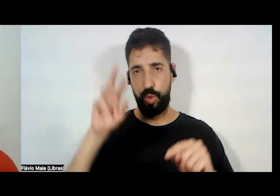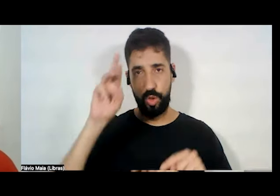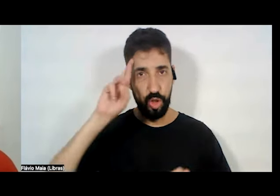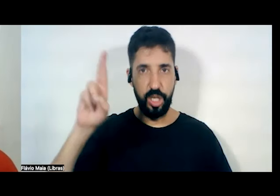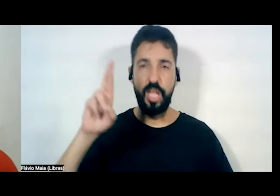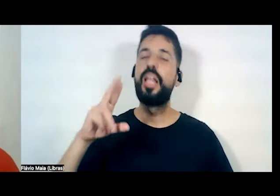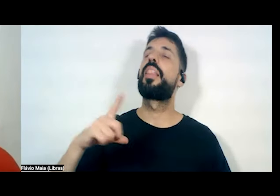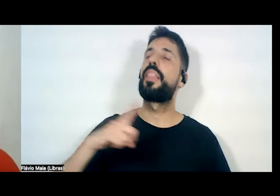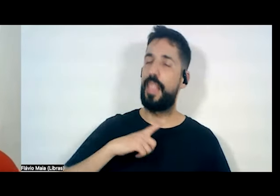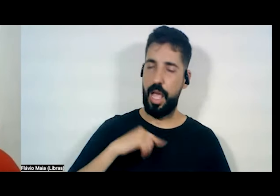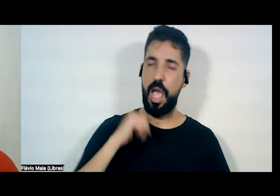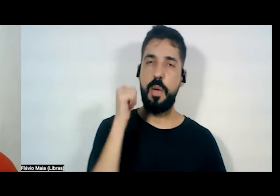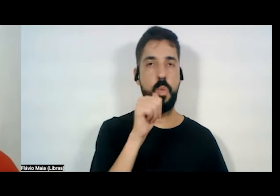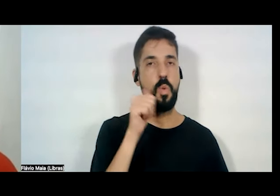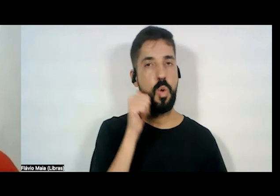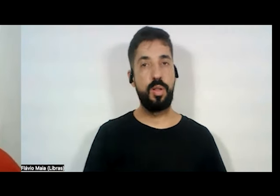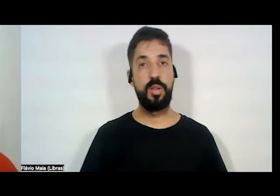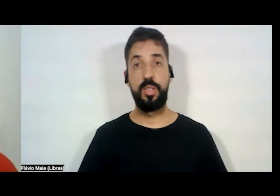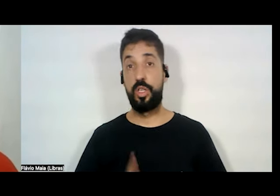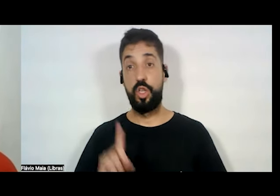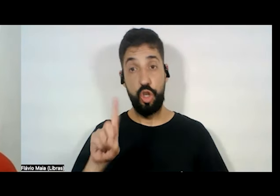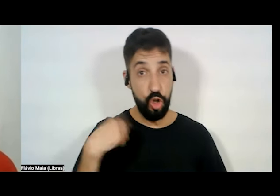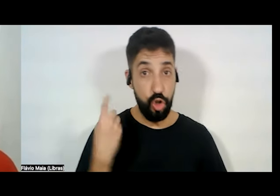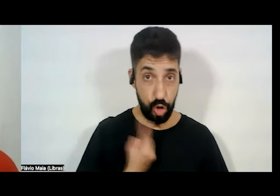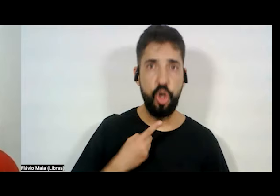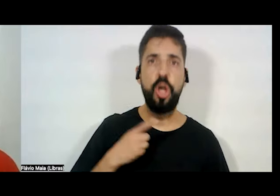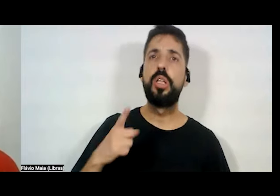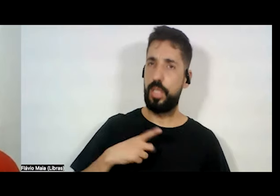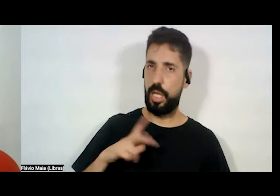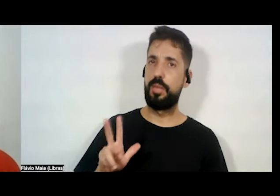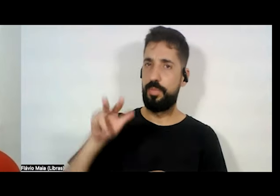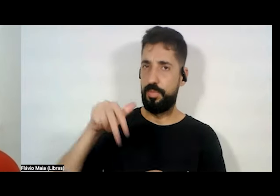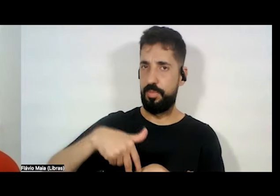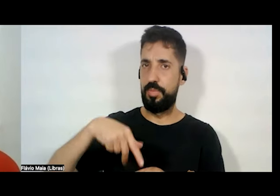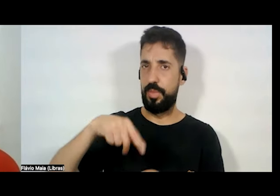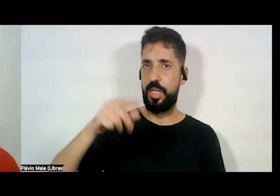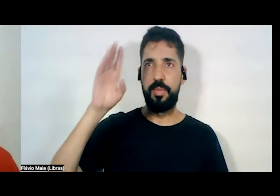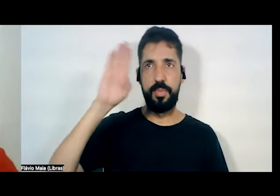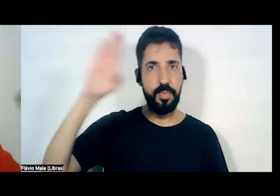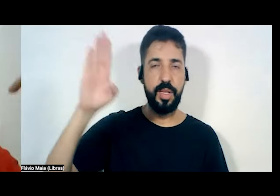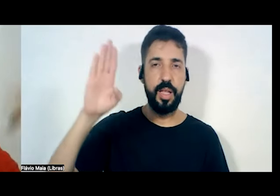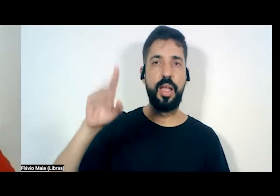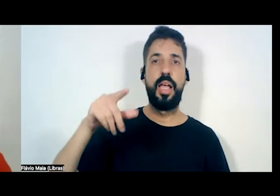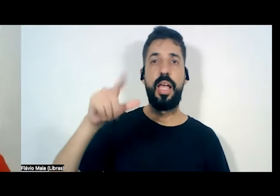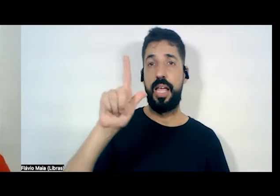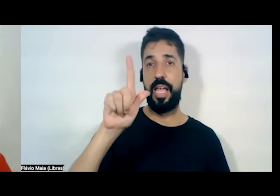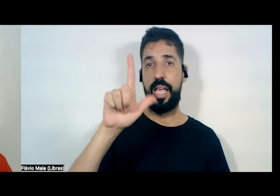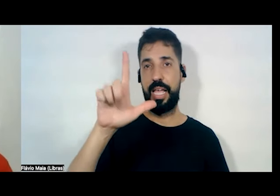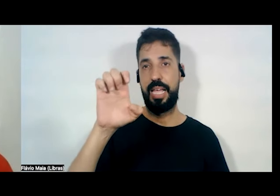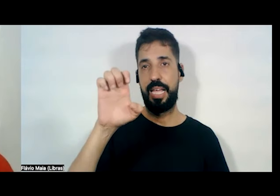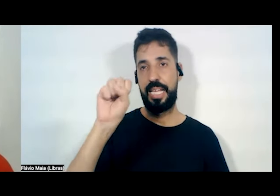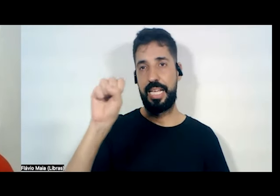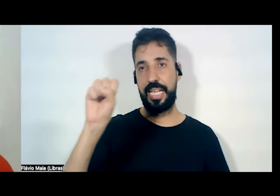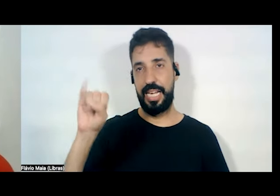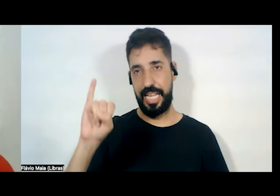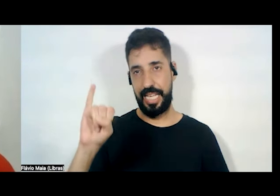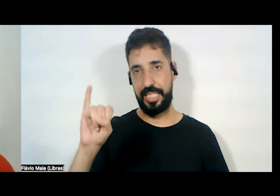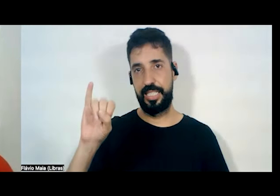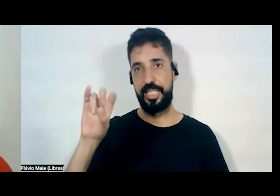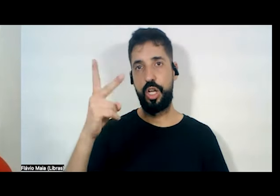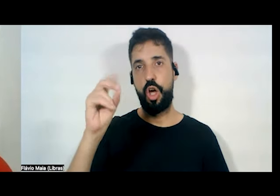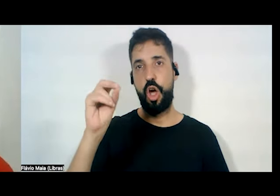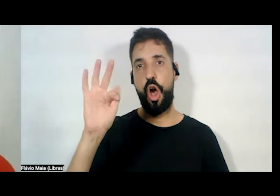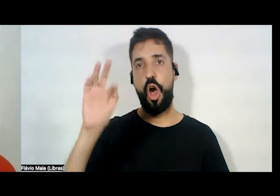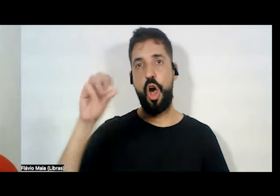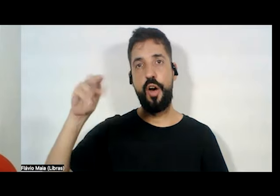mulheres e nós somos presididos por uma mulher, Blaise Hoffman, e a única presidenta que o Brasil já teve, Dilma